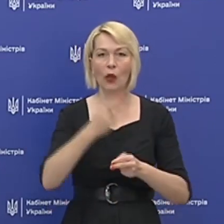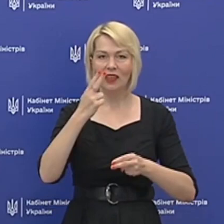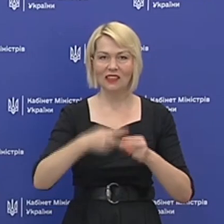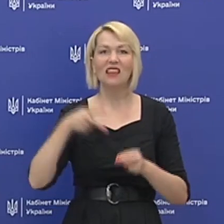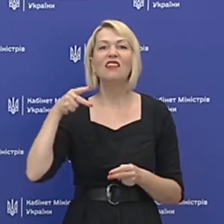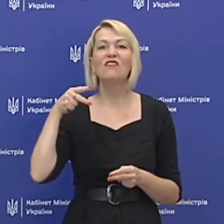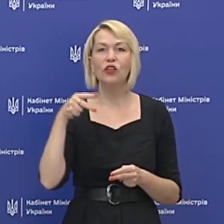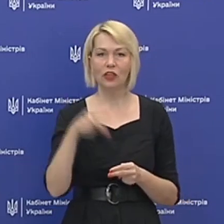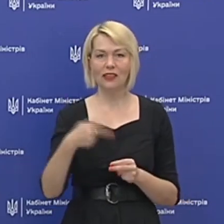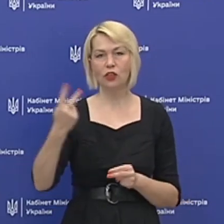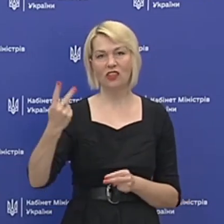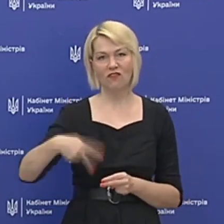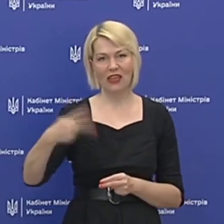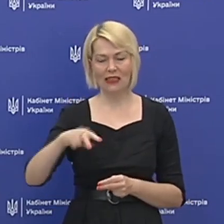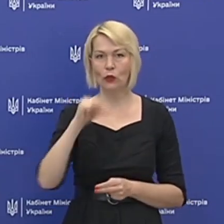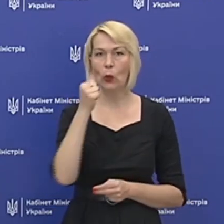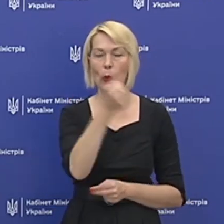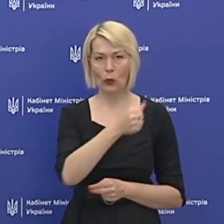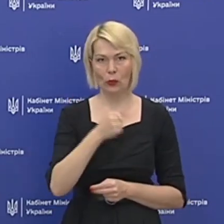2020 року.